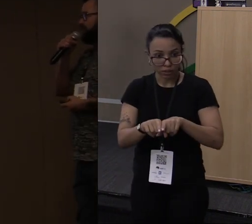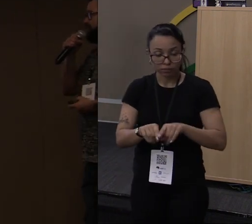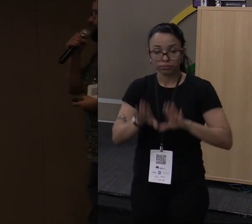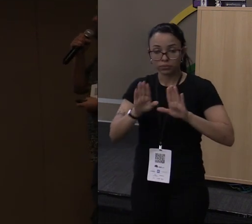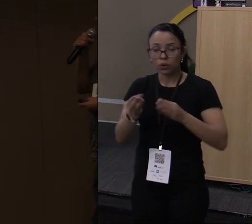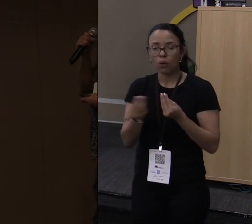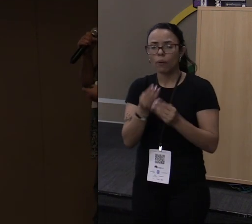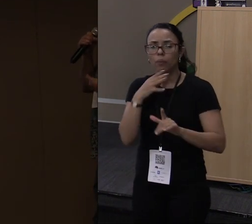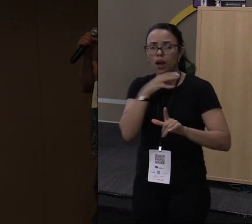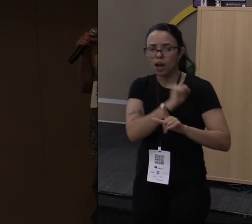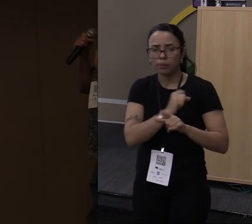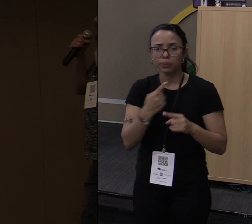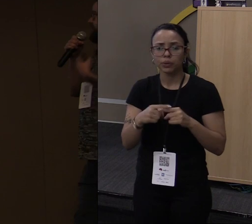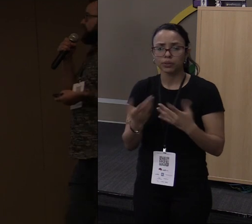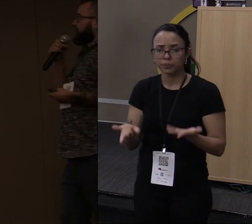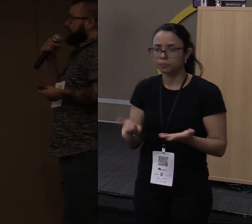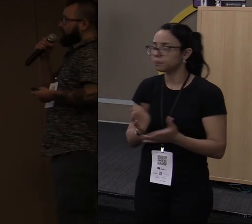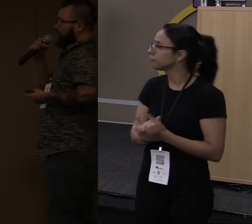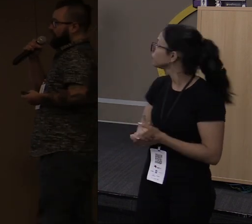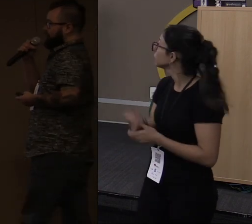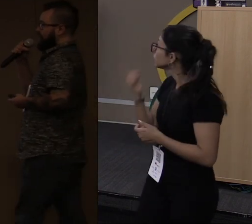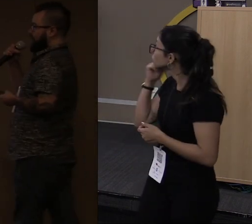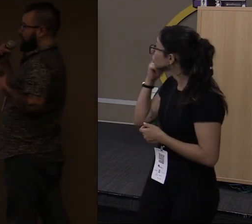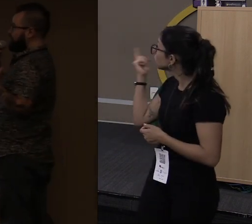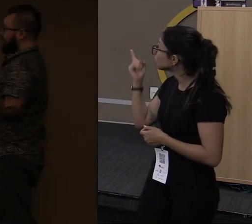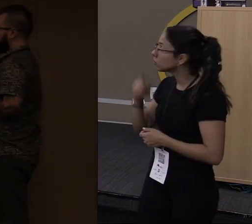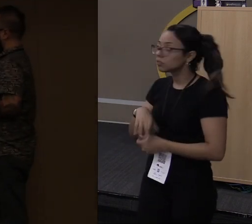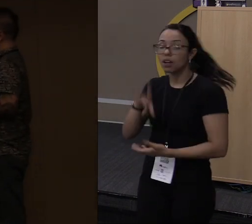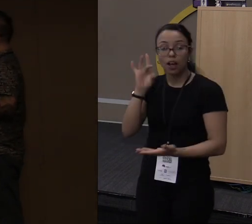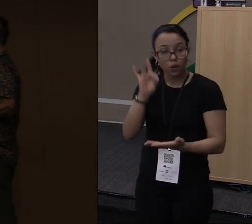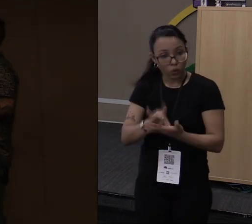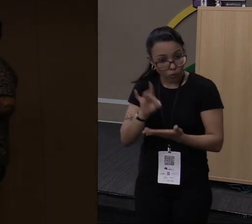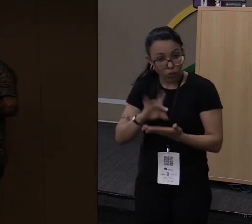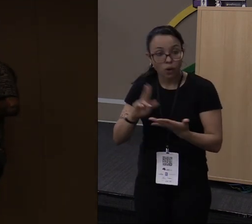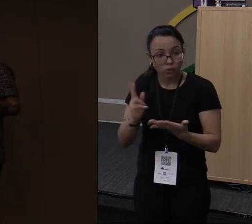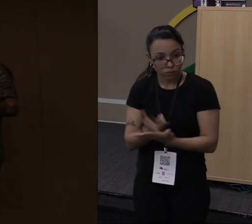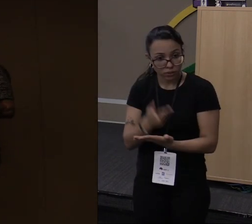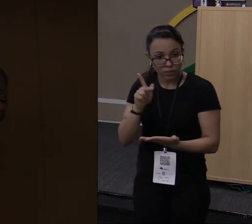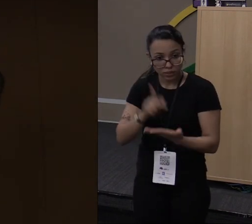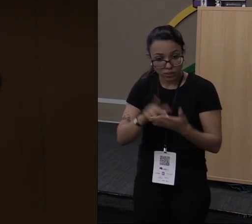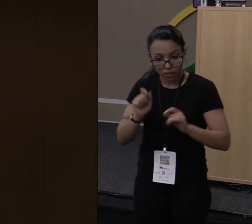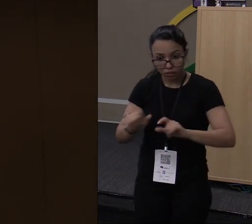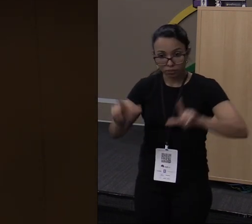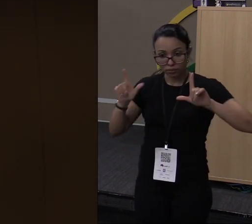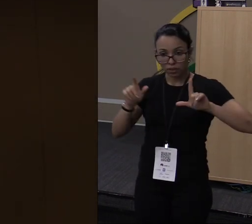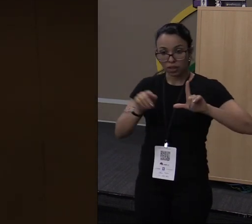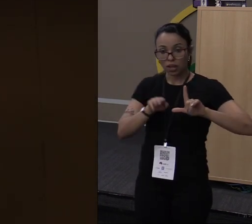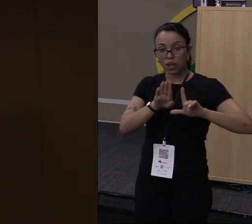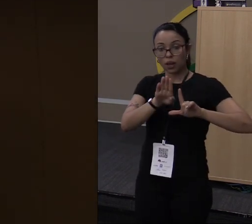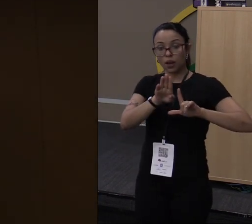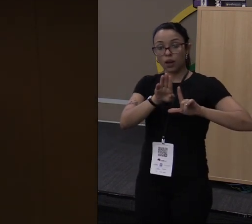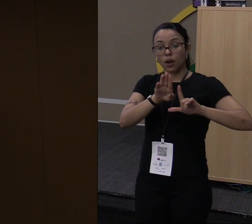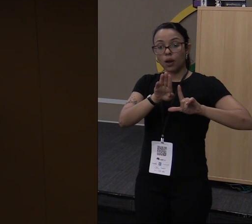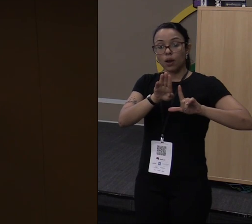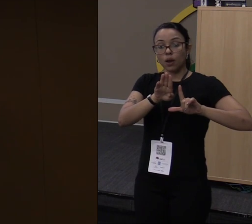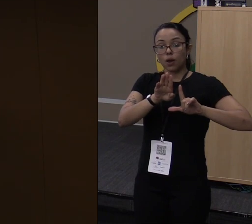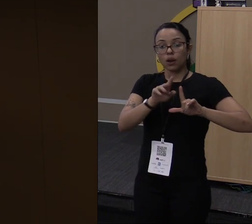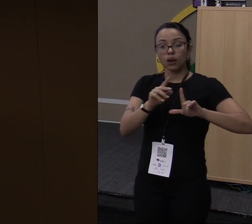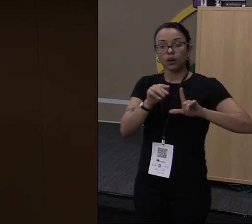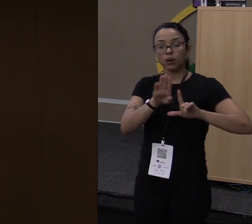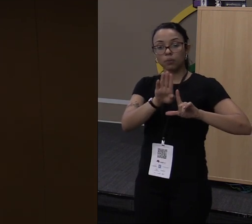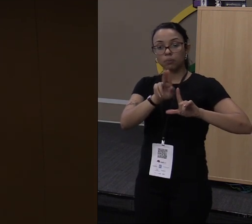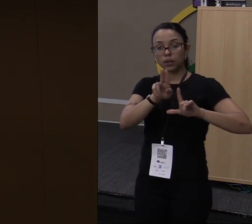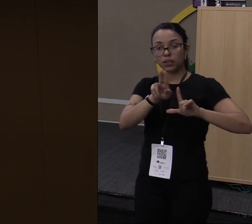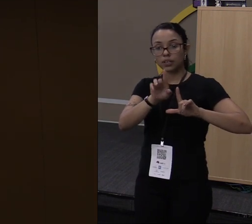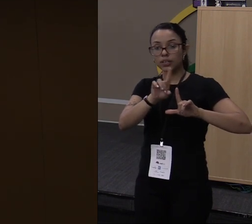de ser rápida. Isso aqui é um caso real. Lá na Red Hat a gente usa o Bugzilla. Todos os nossos tickets